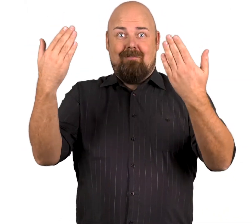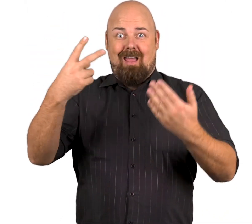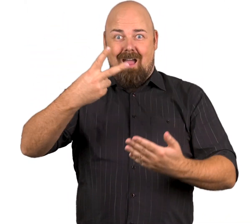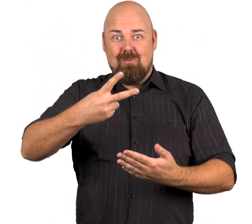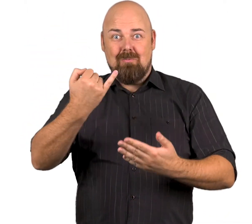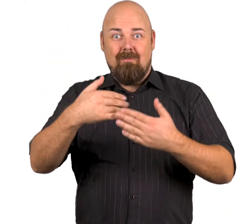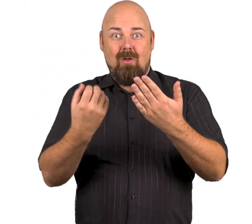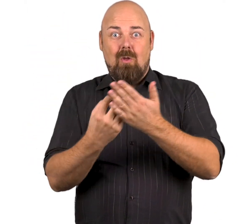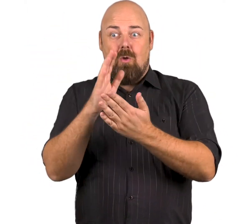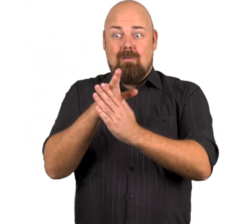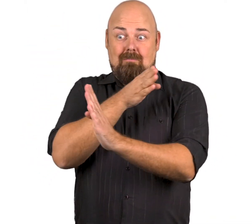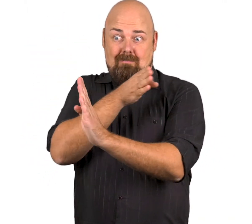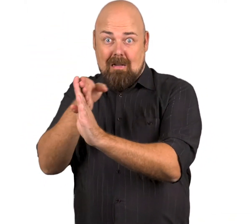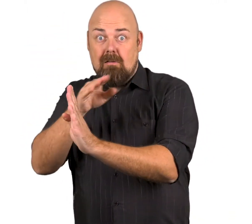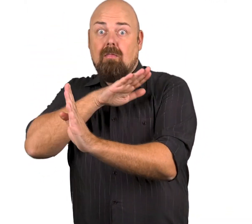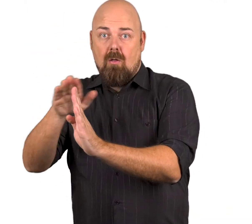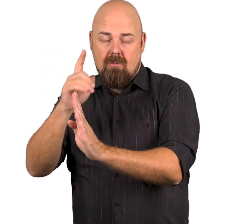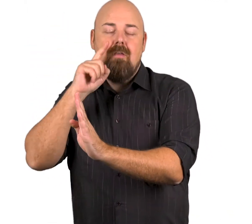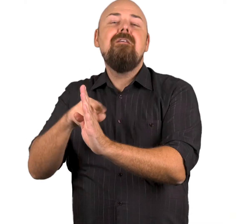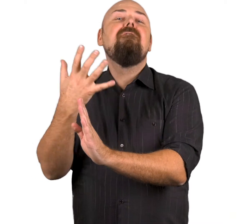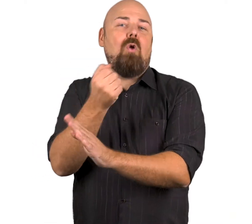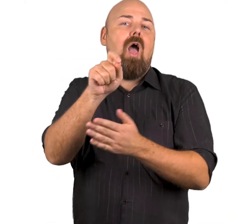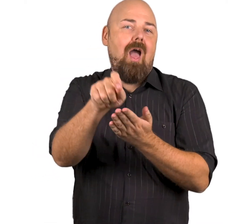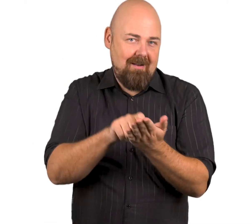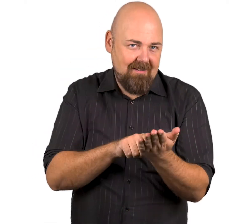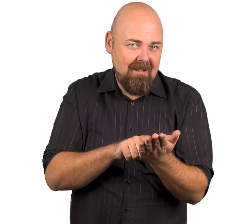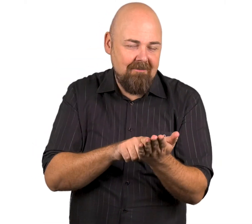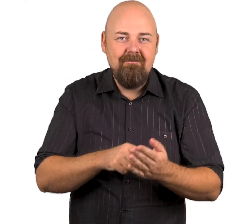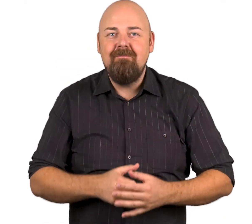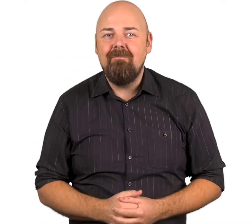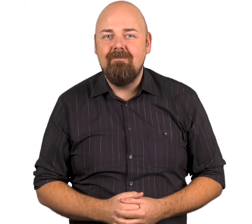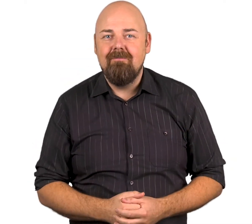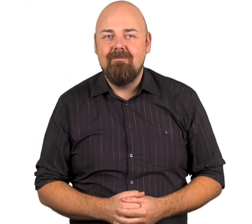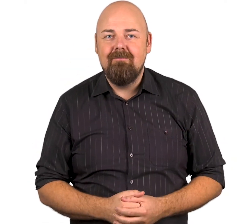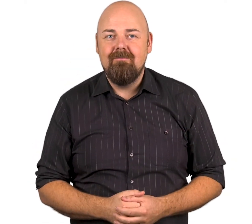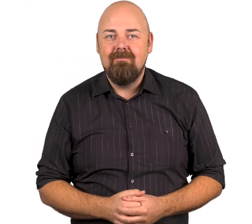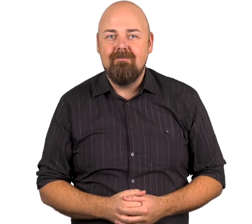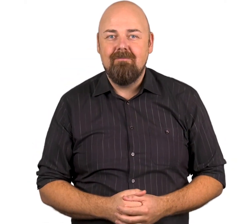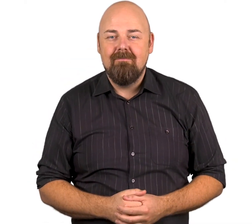vuotta viimeistään vaalipäivänä 26. toukokuuta 2019.